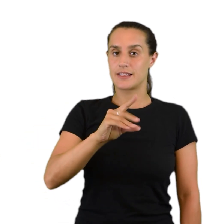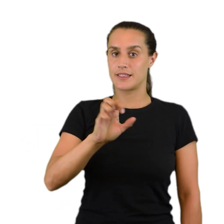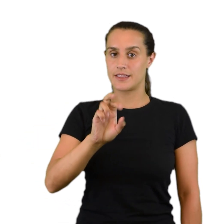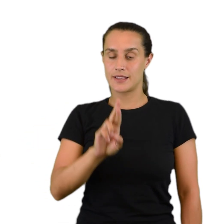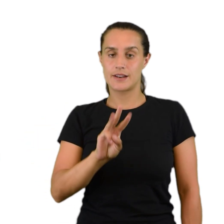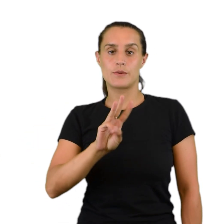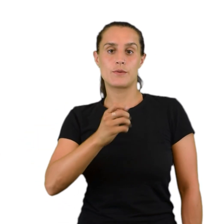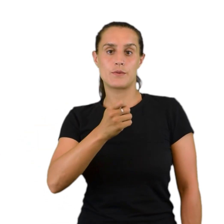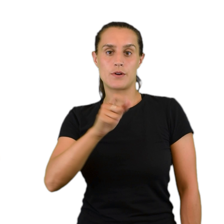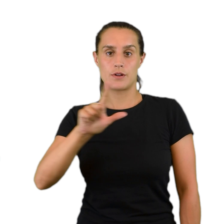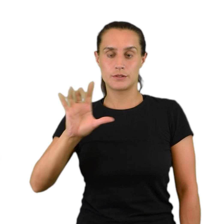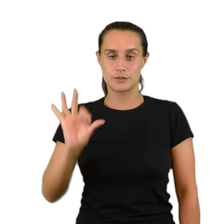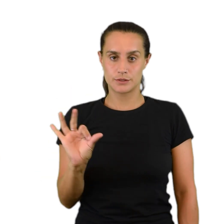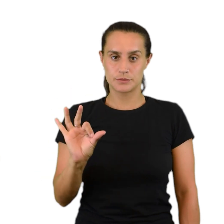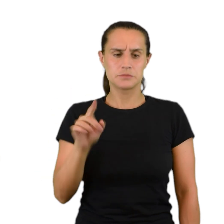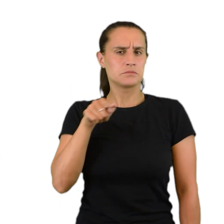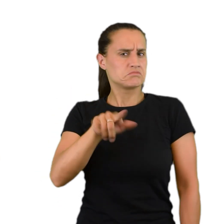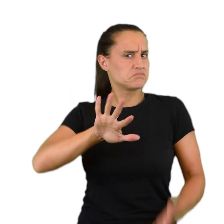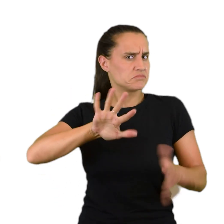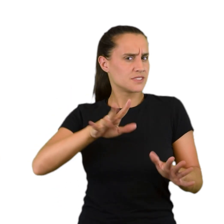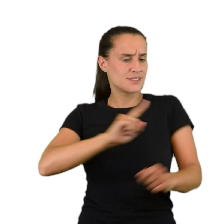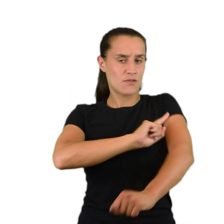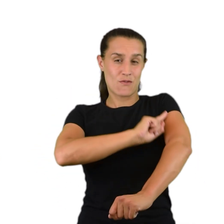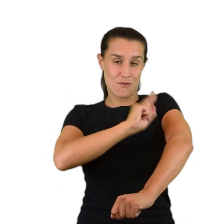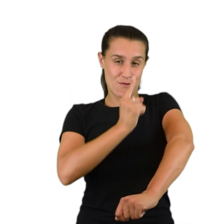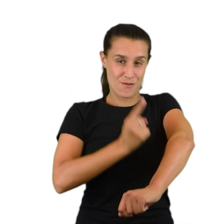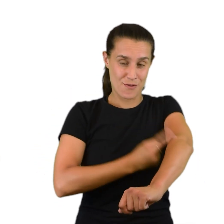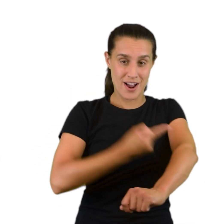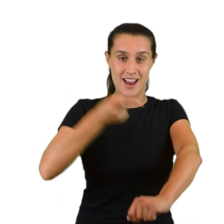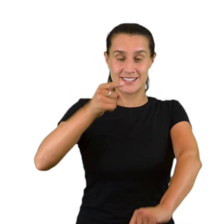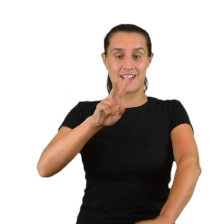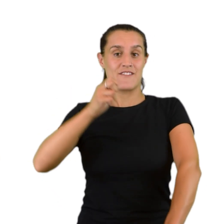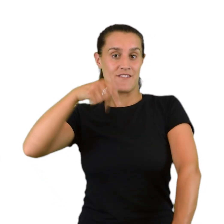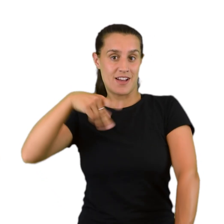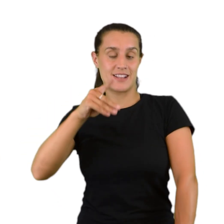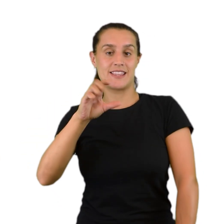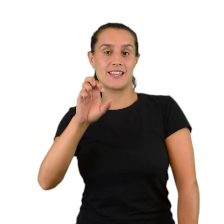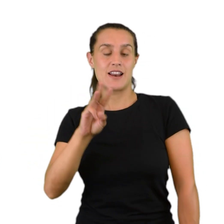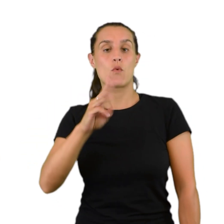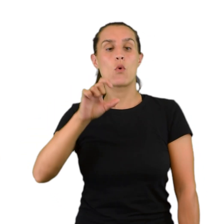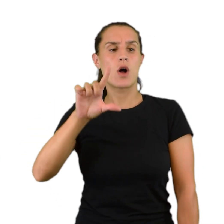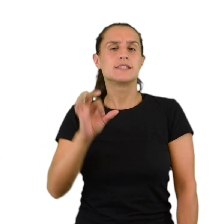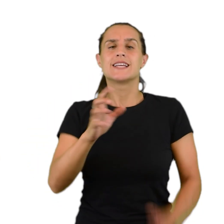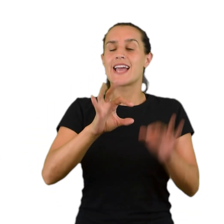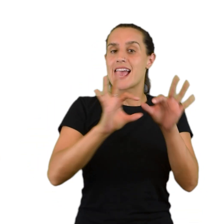Las fuerzas de Van der Waals son un tipo de enlace de baja energía que se establece entre las moléculas.